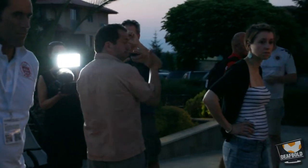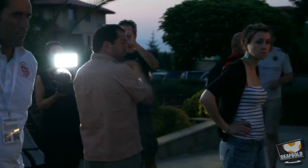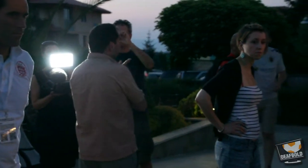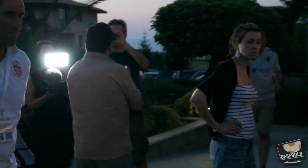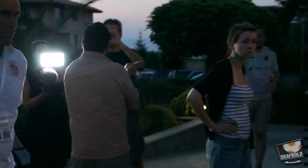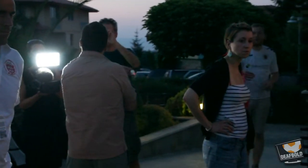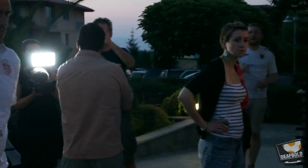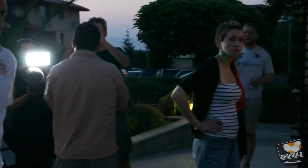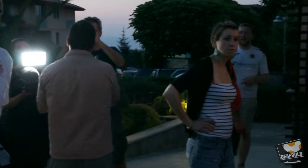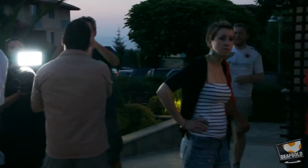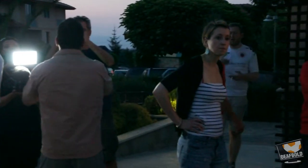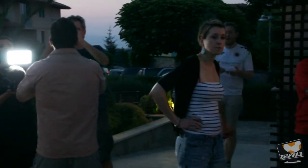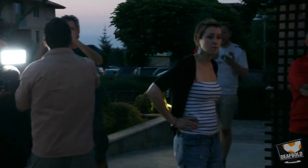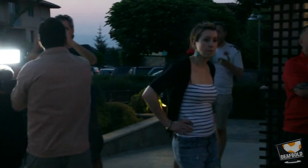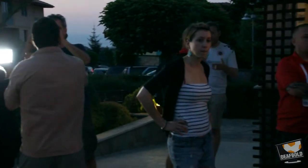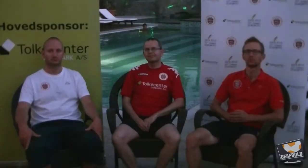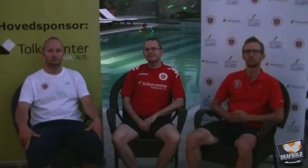ang det her